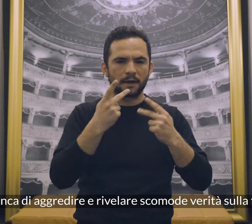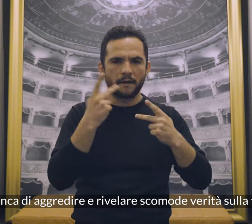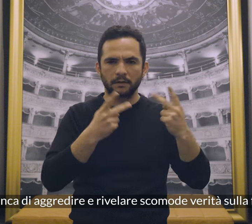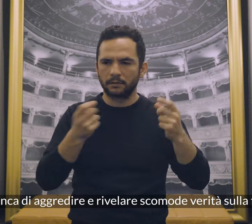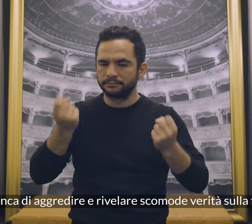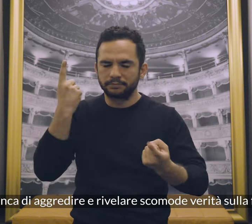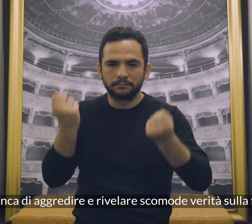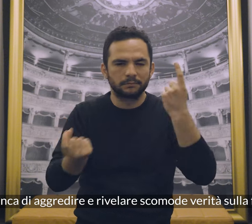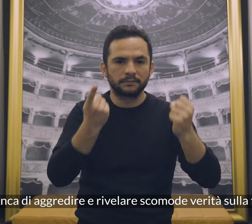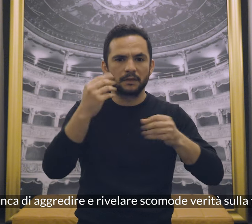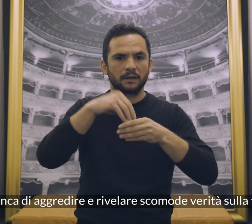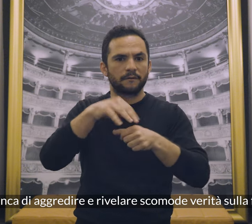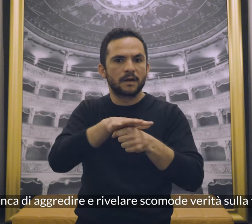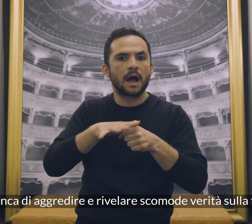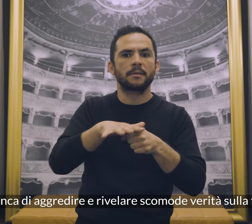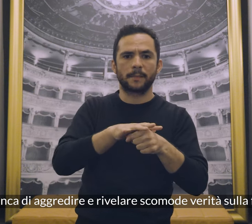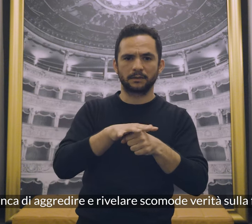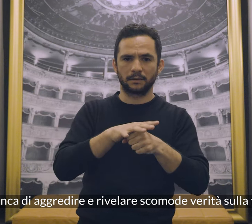rivelare scomode verità sulla famiglia.